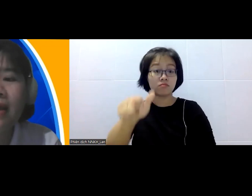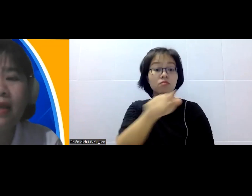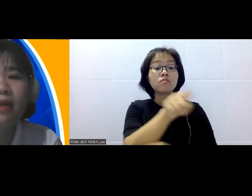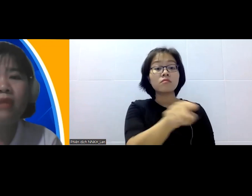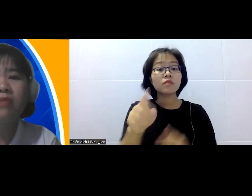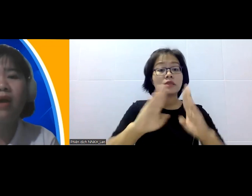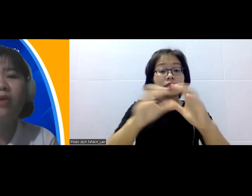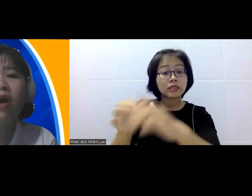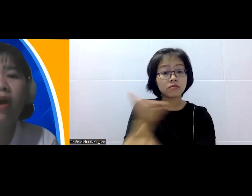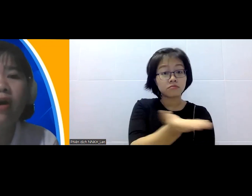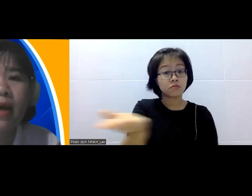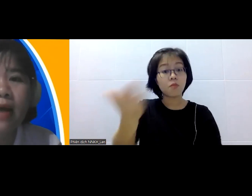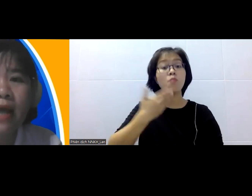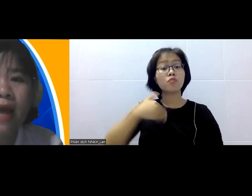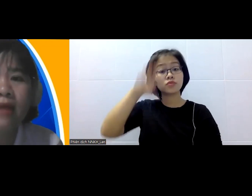hấp dẫn